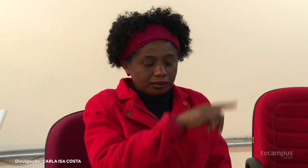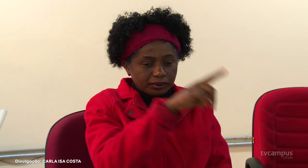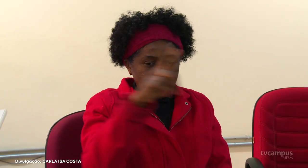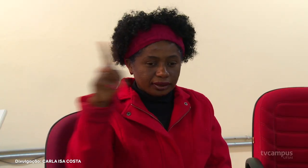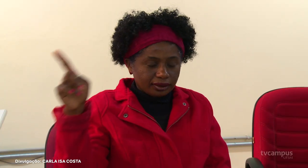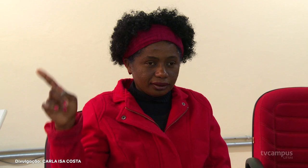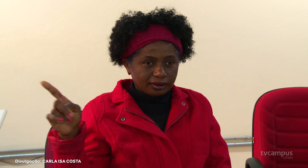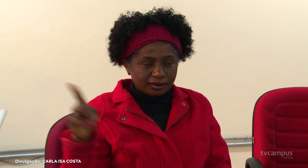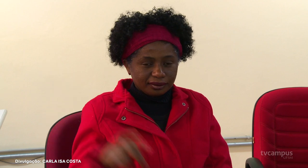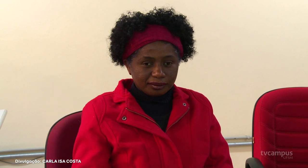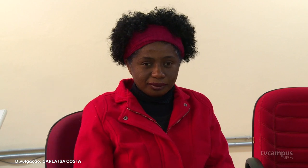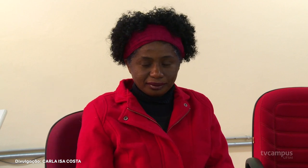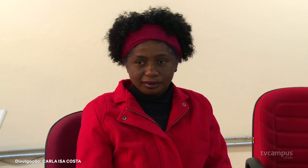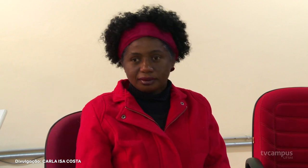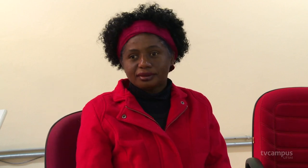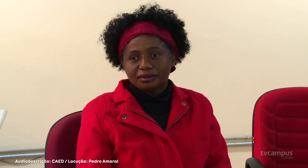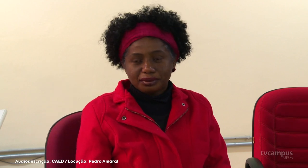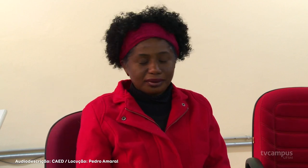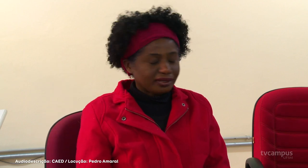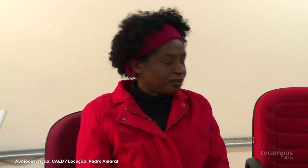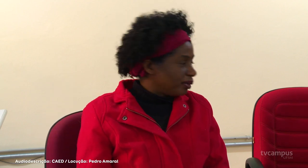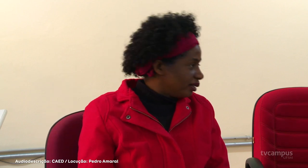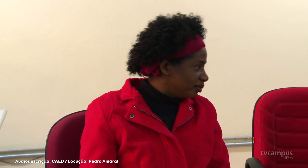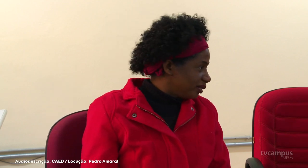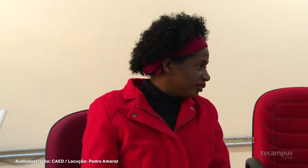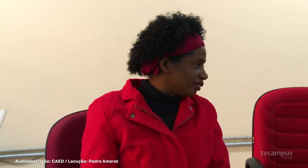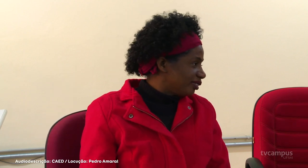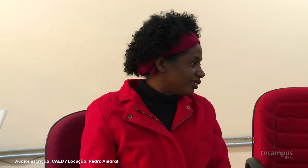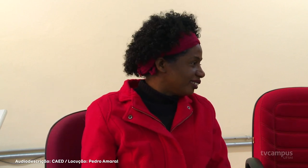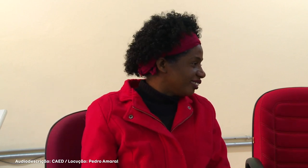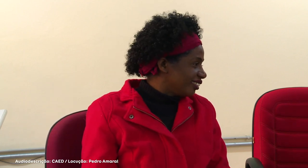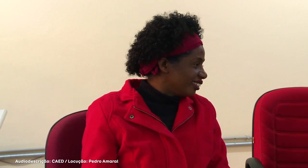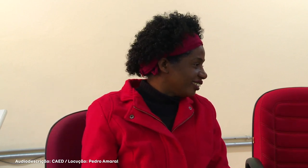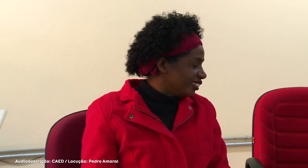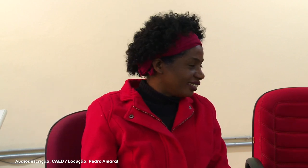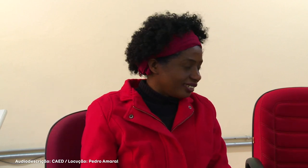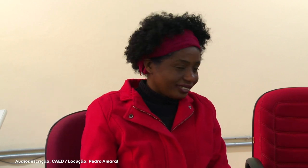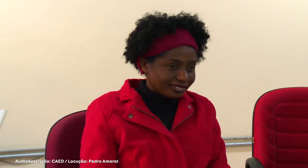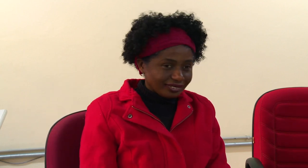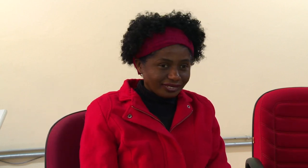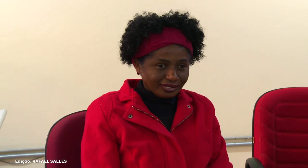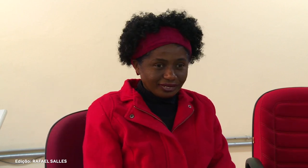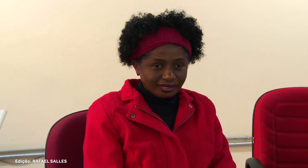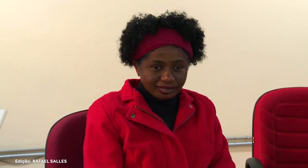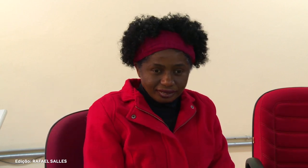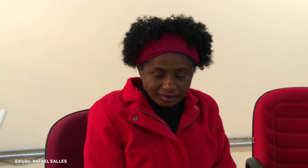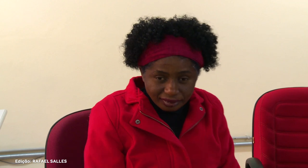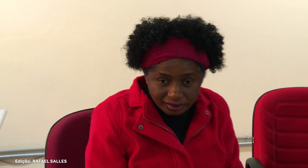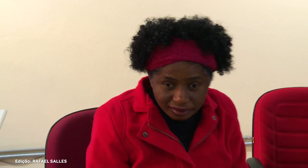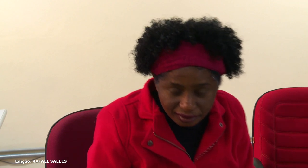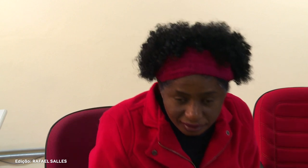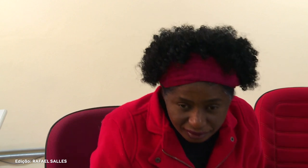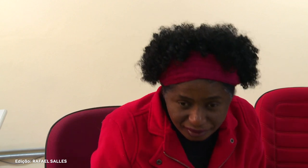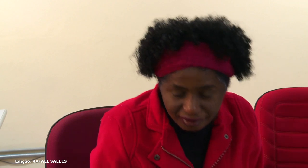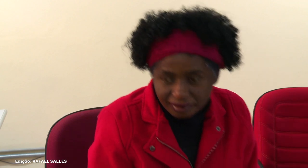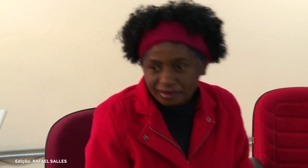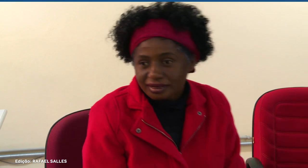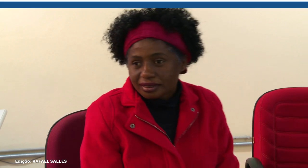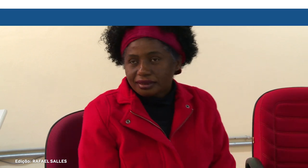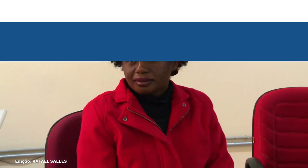Reportagem, Nick Santos. Supervisão, Ana Keri Rubim. Locução, Pedro Amaral. Edição, Rafael Salles. Divulgação, Carla Isa Costa. Logotipo